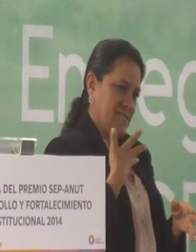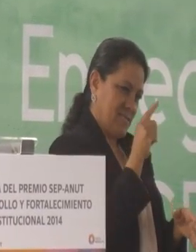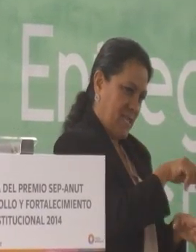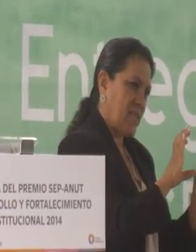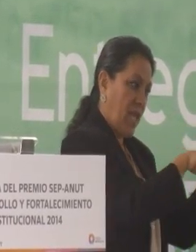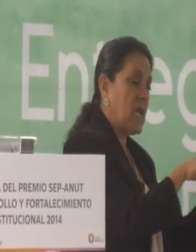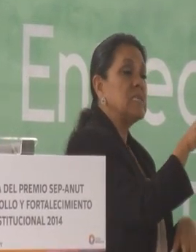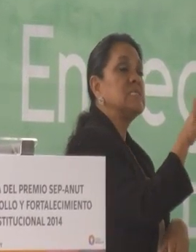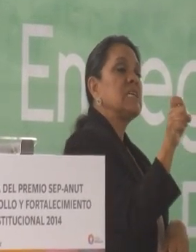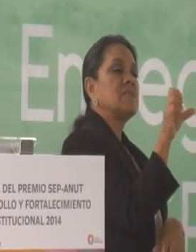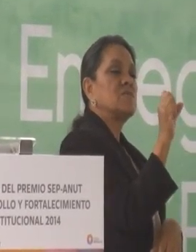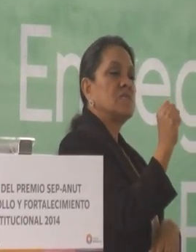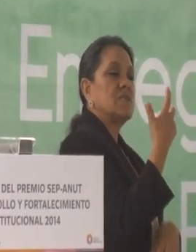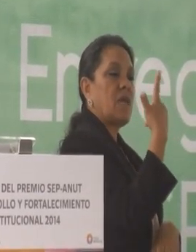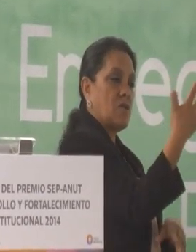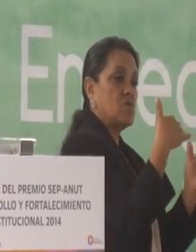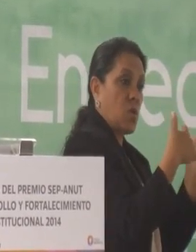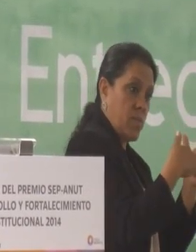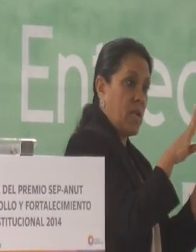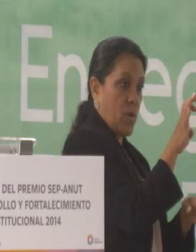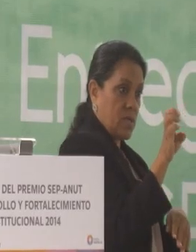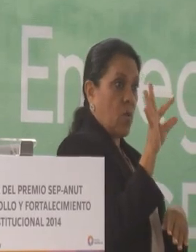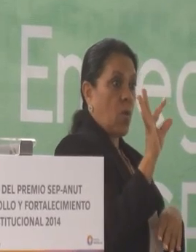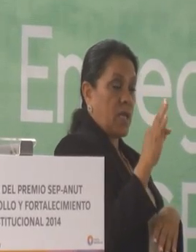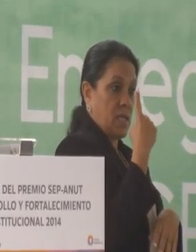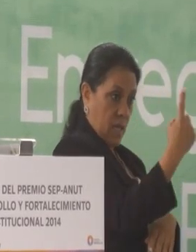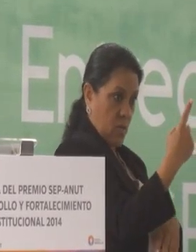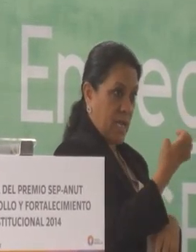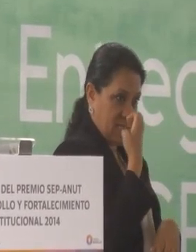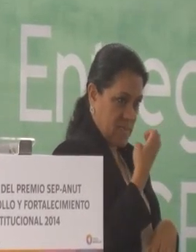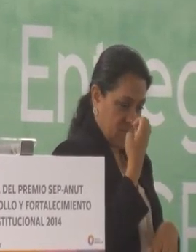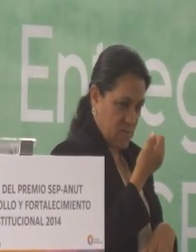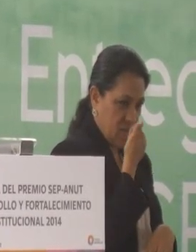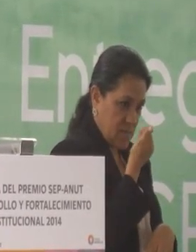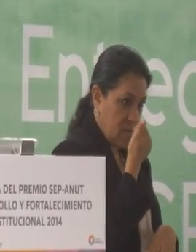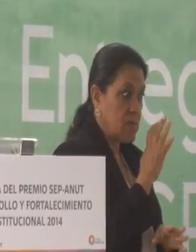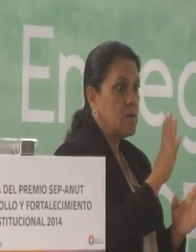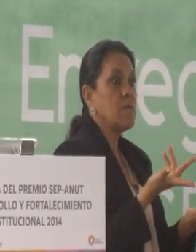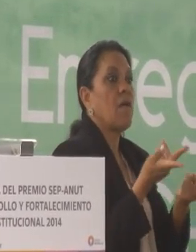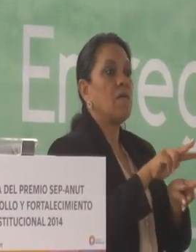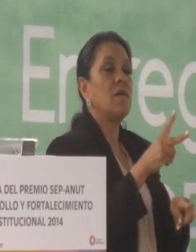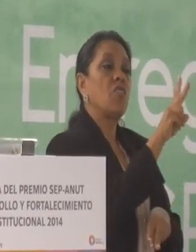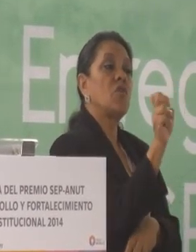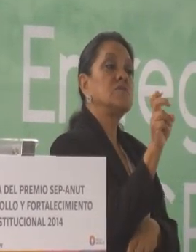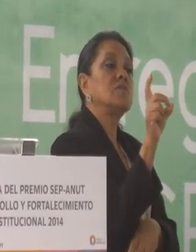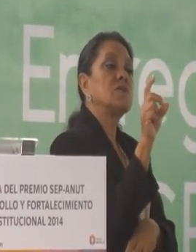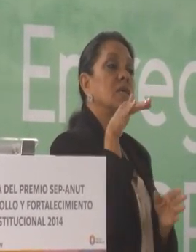de 168 mil 441 estudiantes a 230 mil